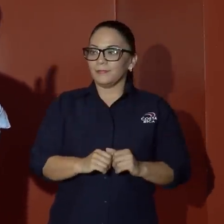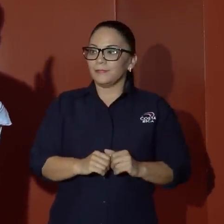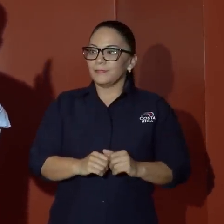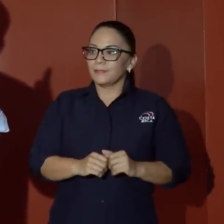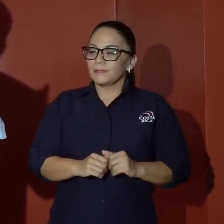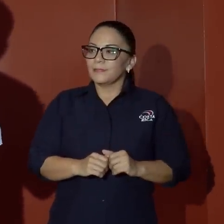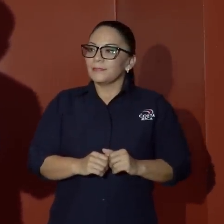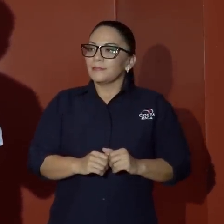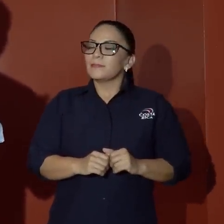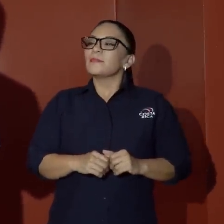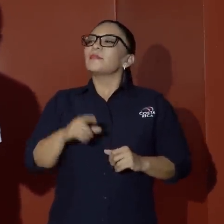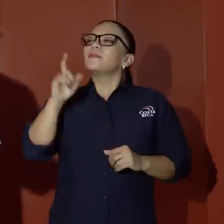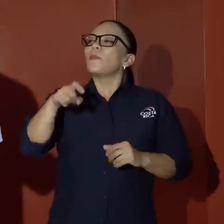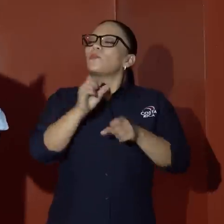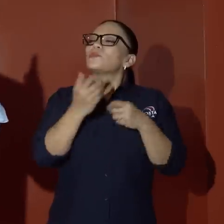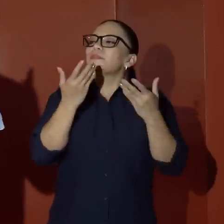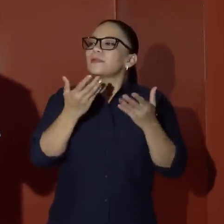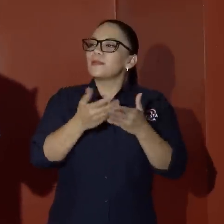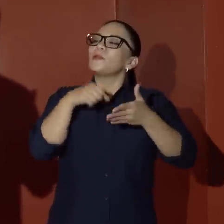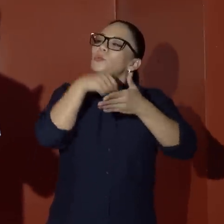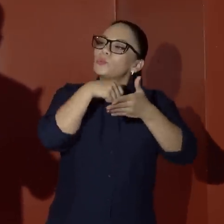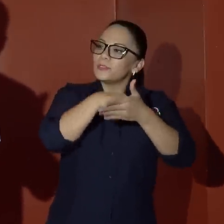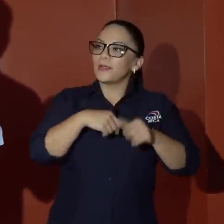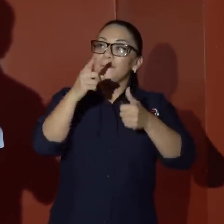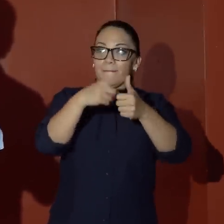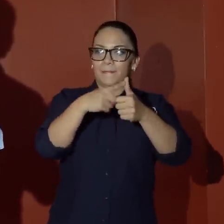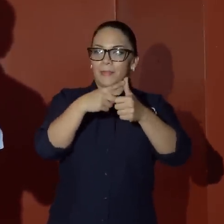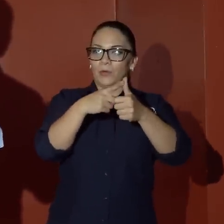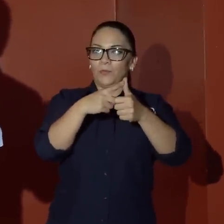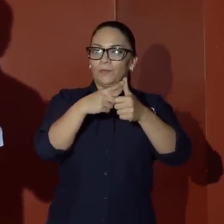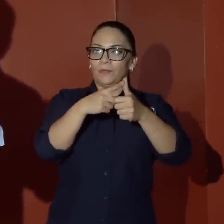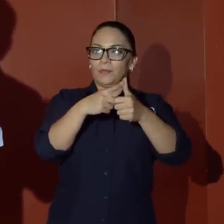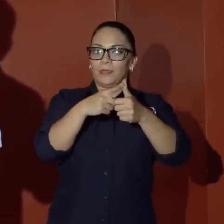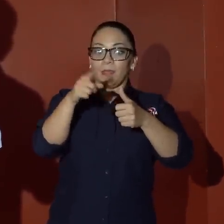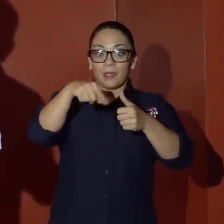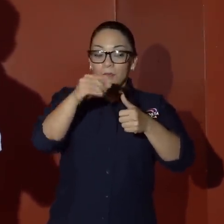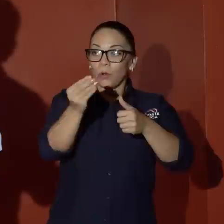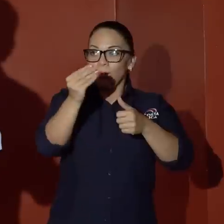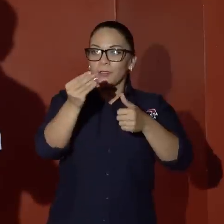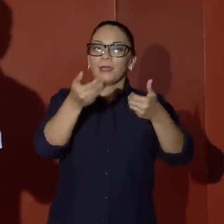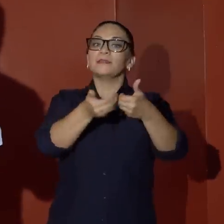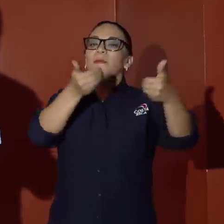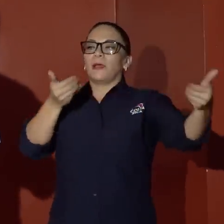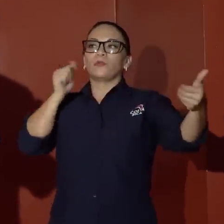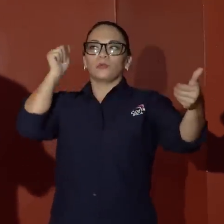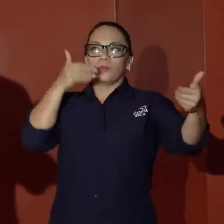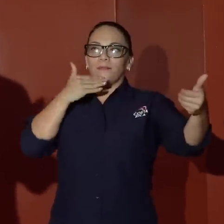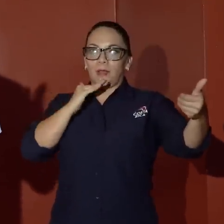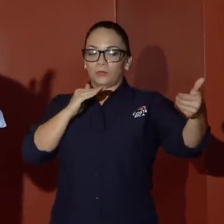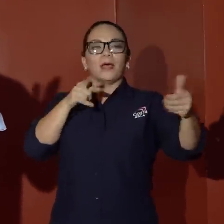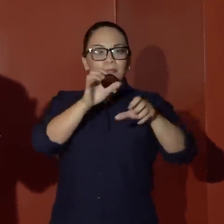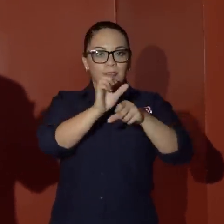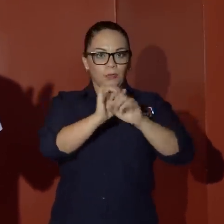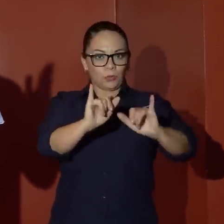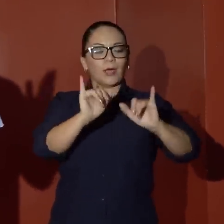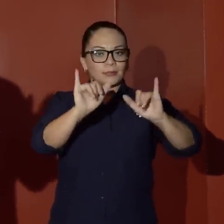Entonces, lo que hay que hacer es luchar primero para mantenerlos separados de los adultos, que eso lo estamos haciendo,